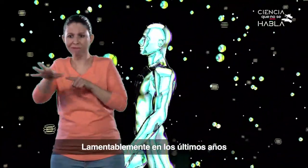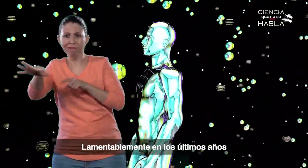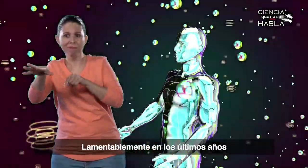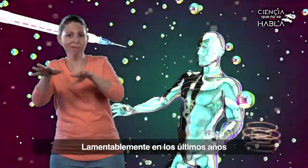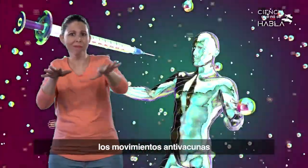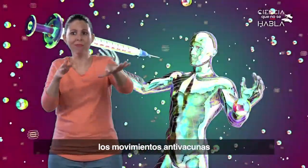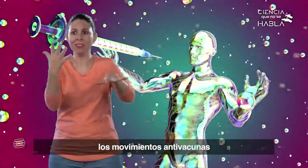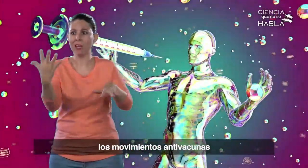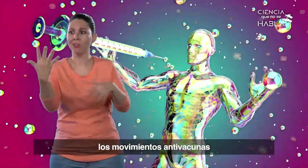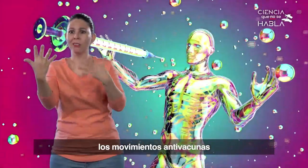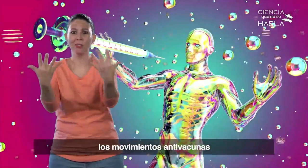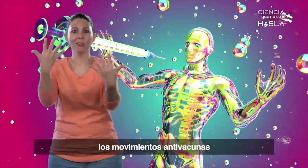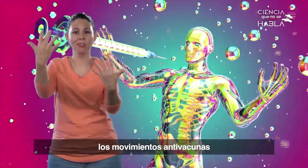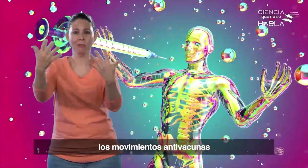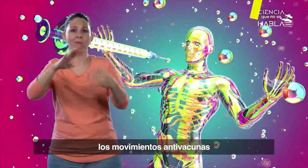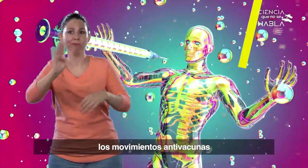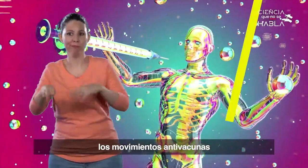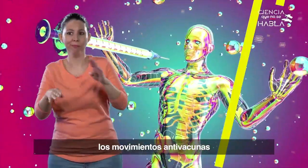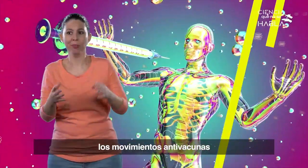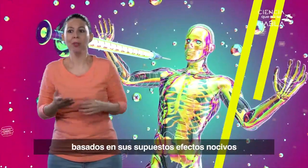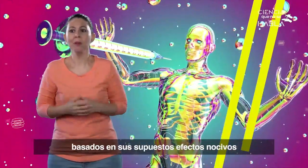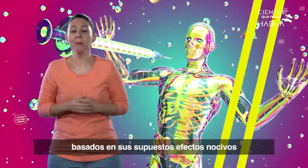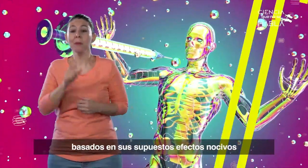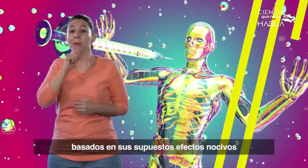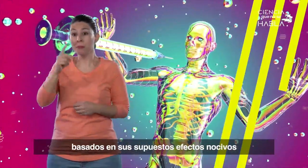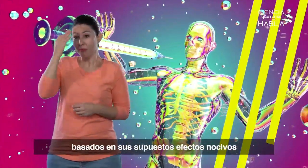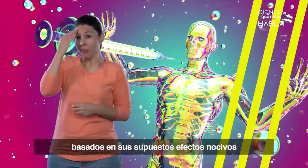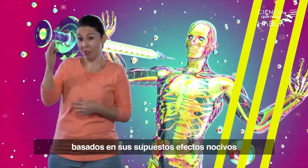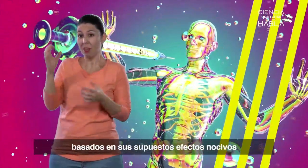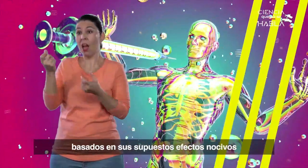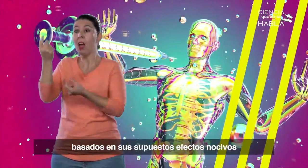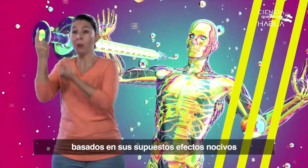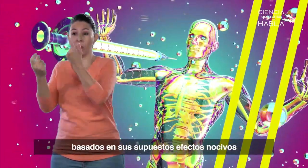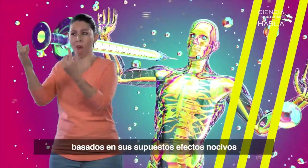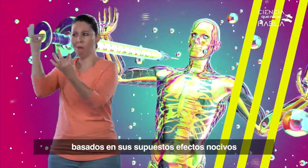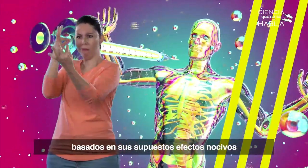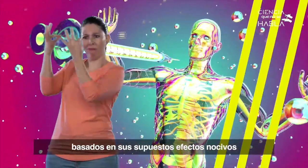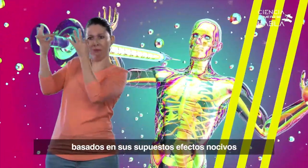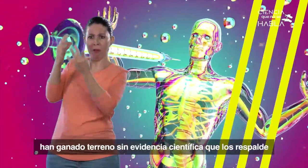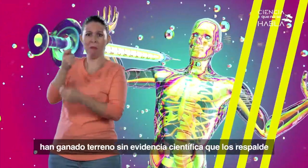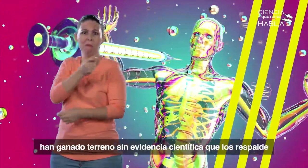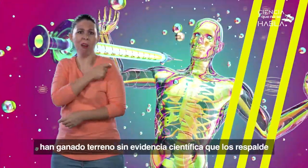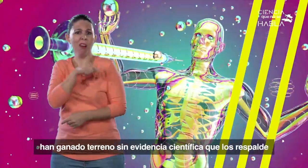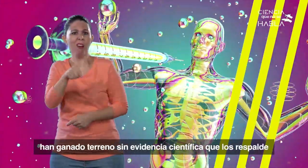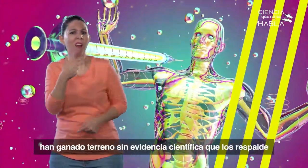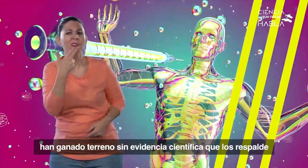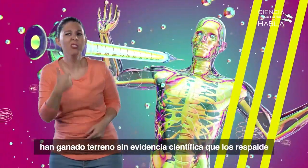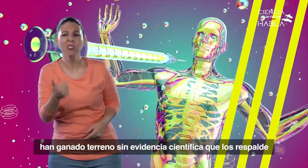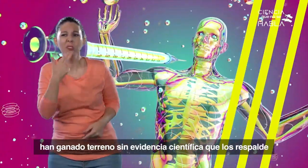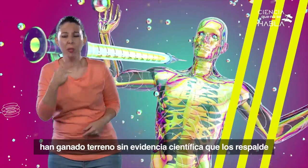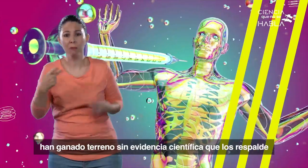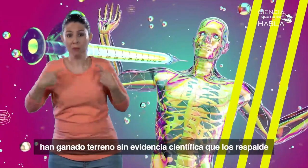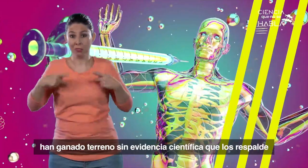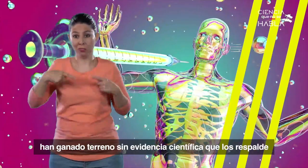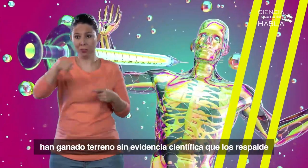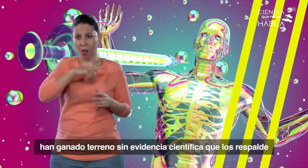años, los movimientos antivacunas basados en sus supuestos efectos nocivos han ganado terreno, sin evidencia